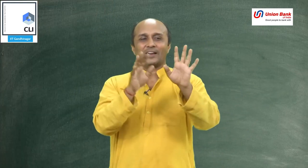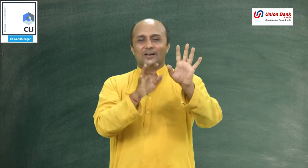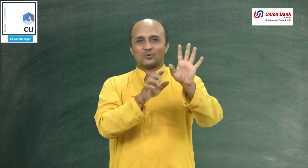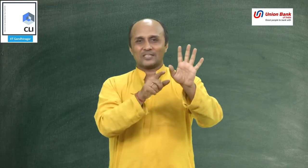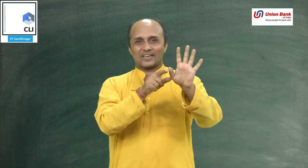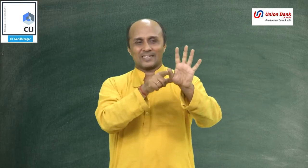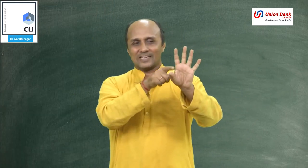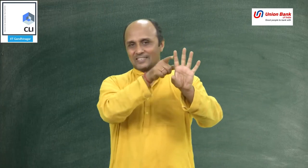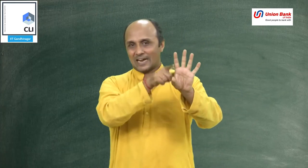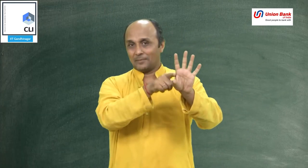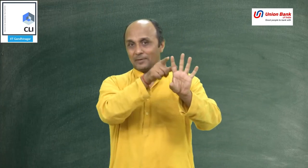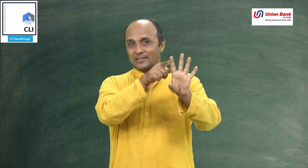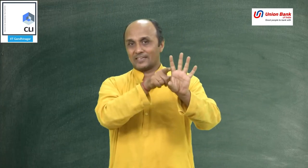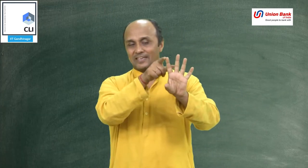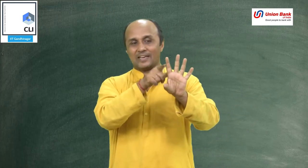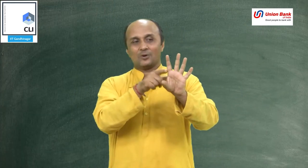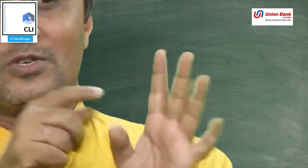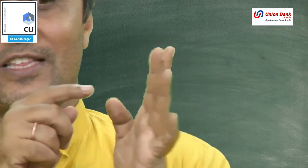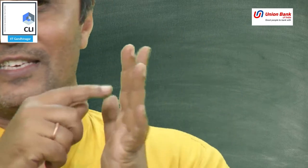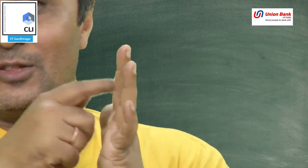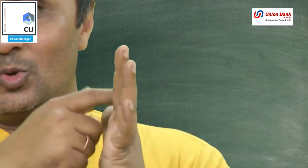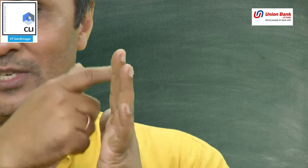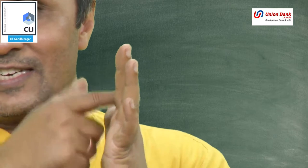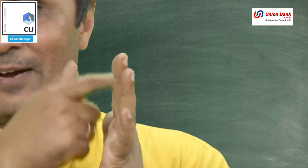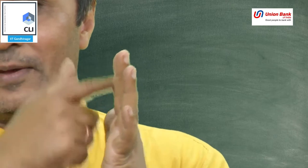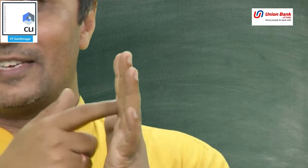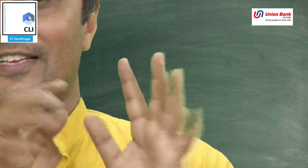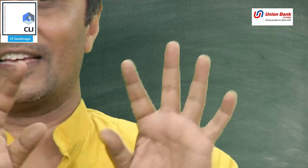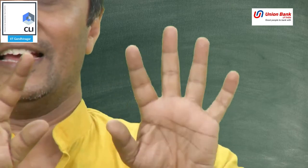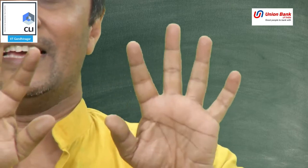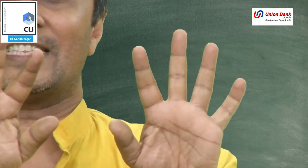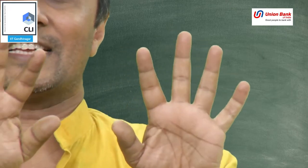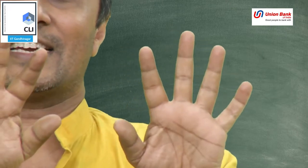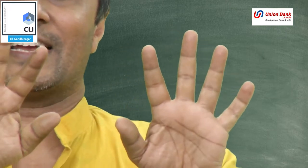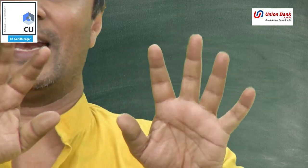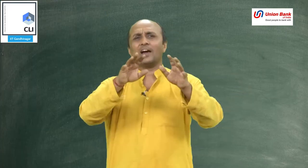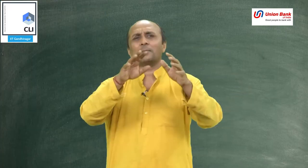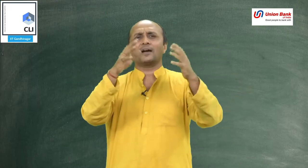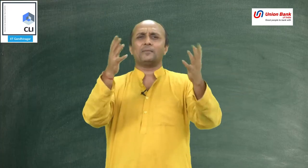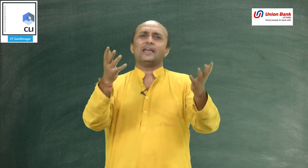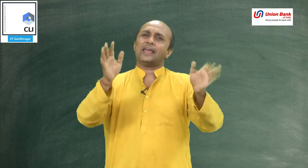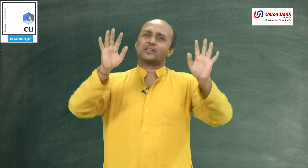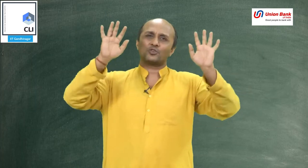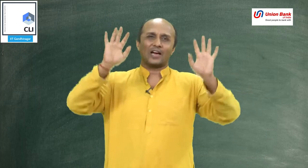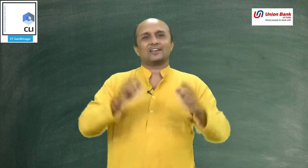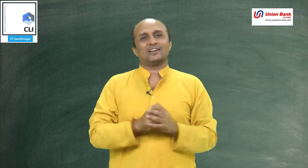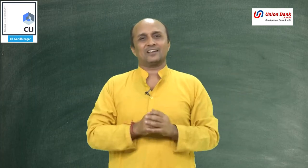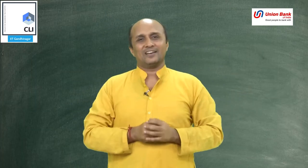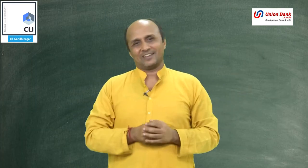उसी तरह से साइड में भी गिन सकते हैं उसी तरह से दूसरी साइड में भी गिन सकते हैं इस तरह से करके लगभग हम 160 तक गिन